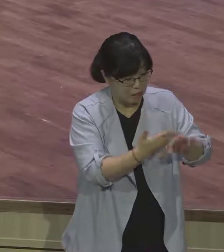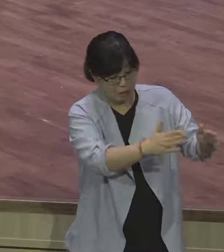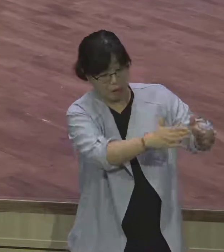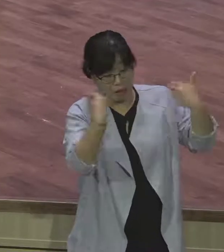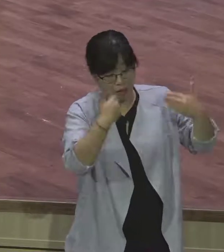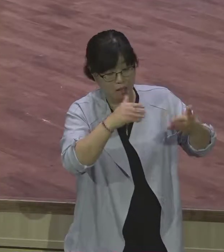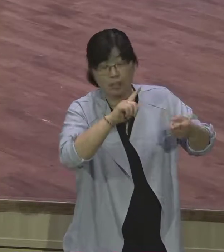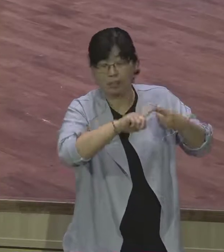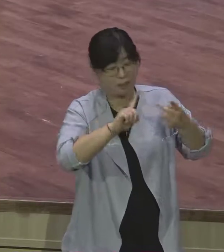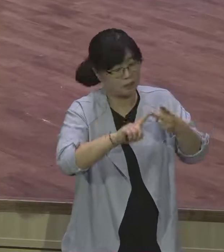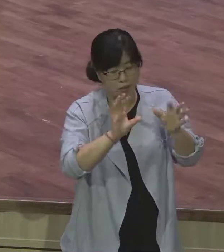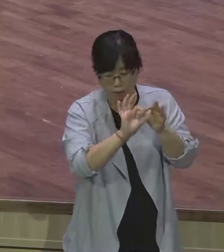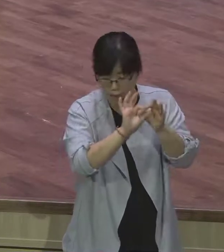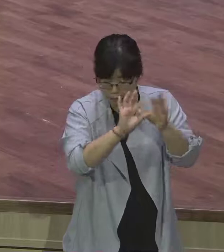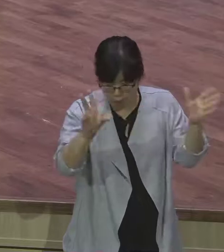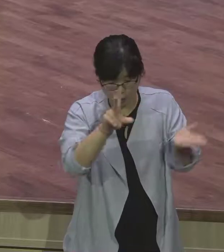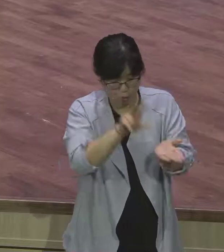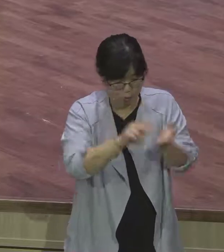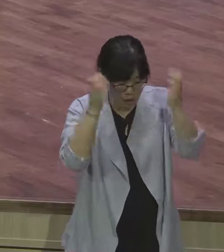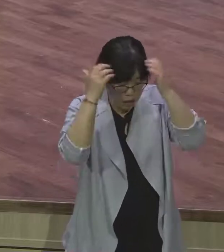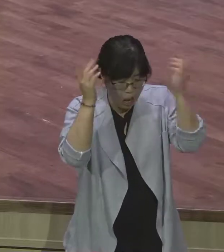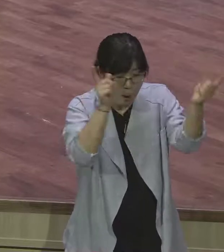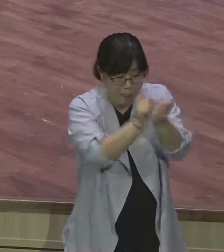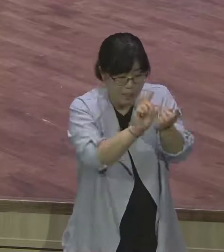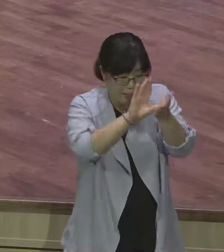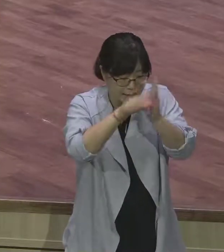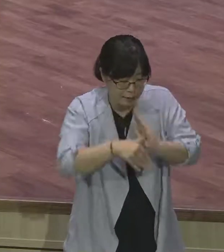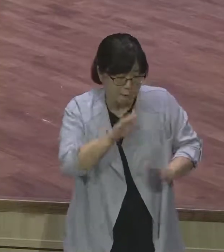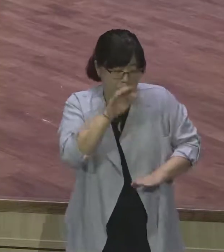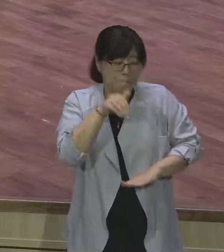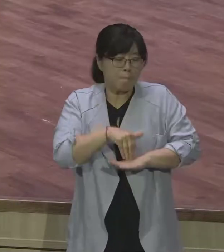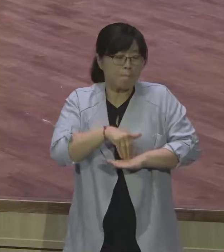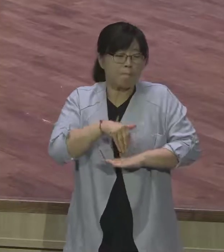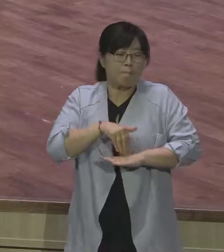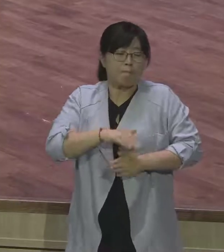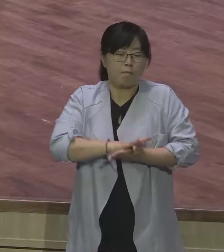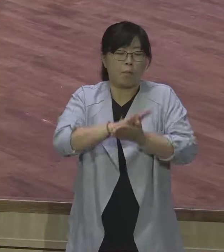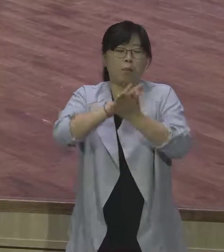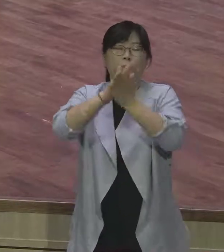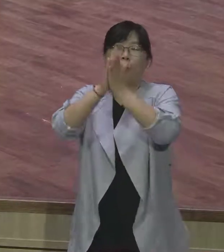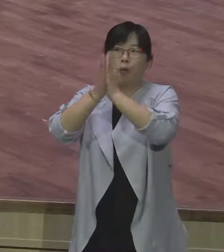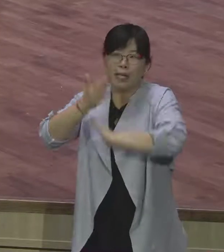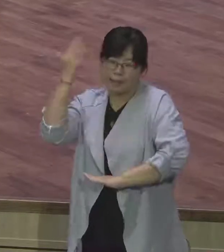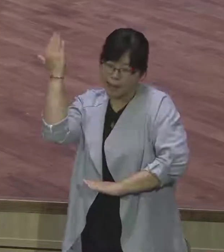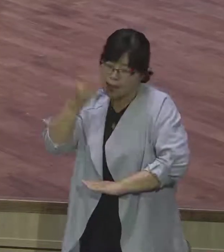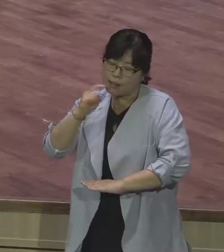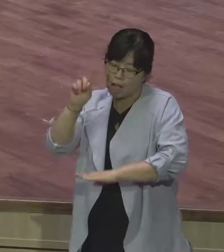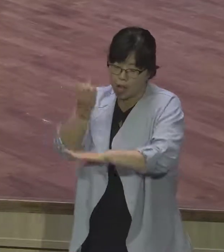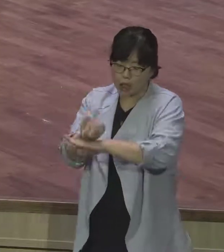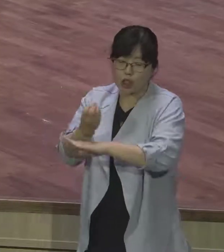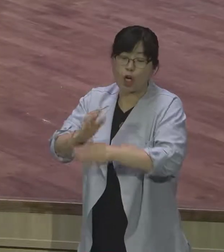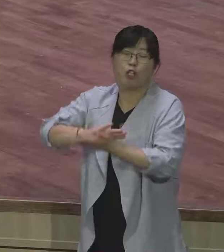순금같이 그렇게 멋진 인생의 작품 만드는 그런 삶으로 변화되기를 죄모로 축복합니다